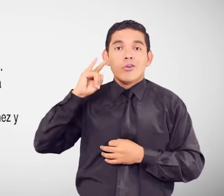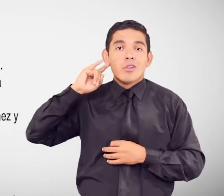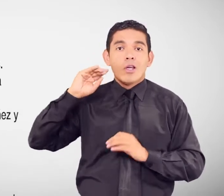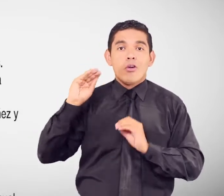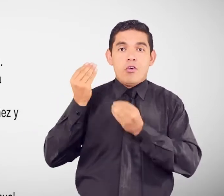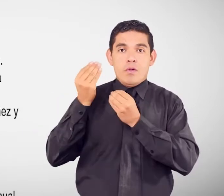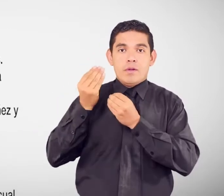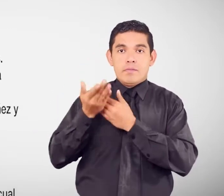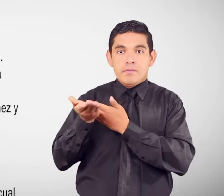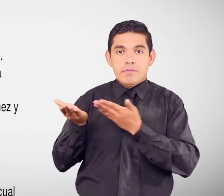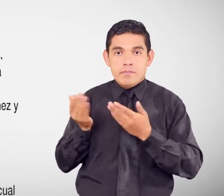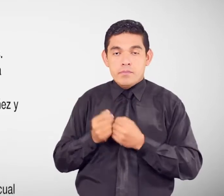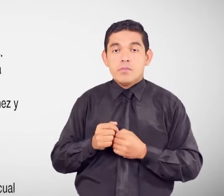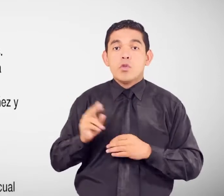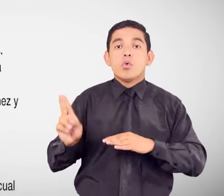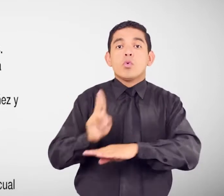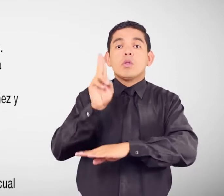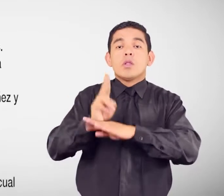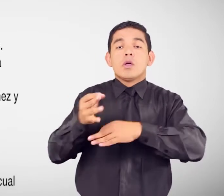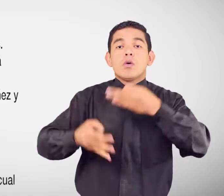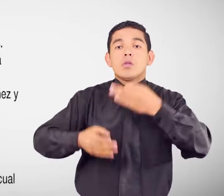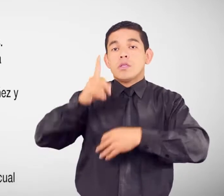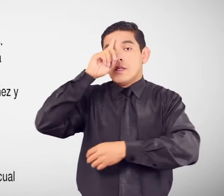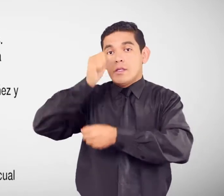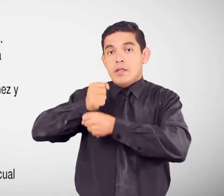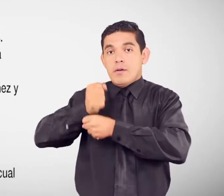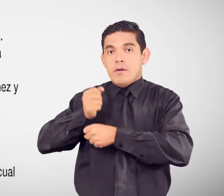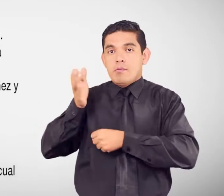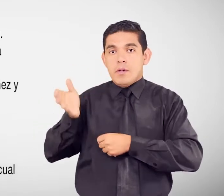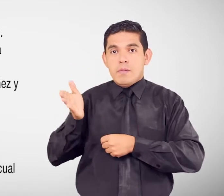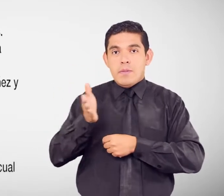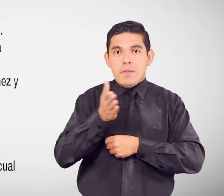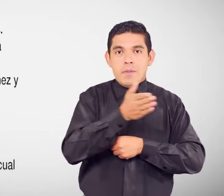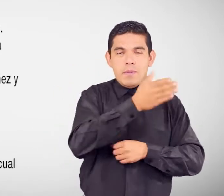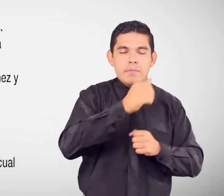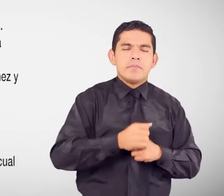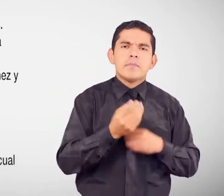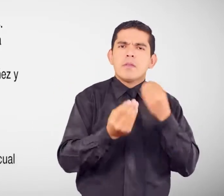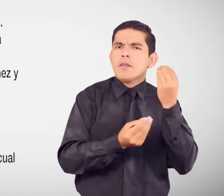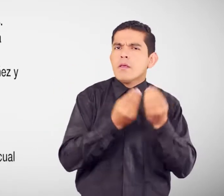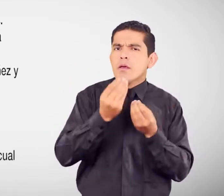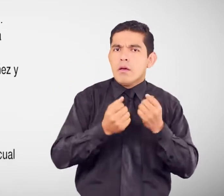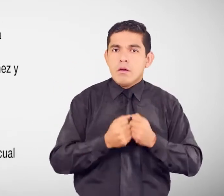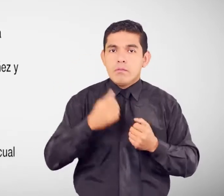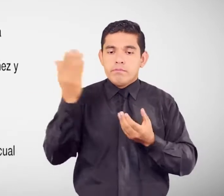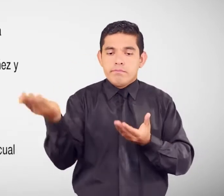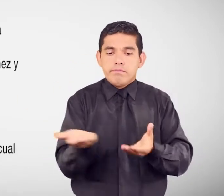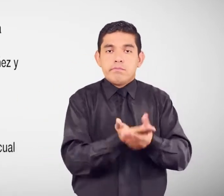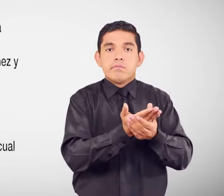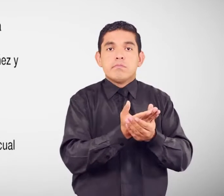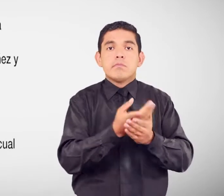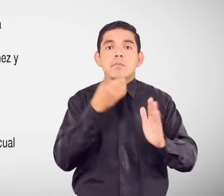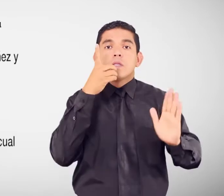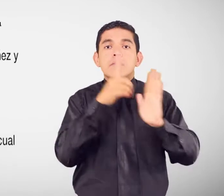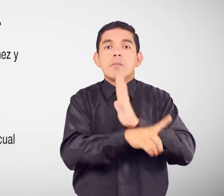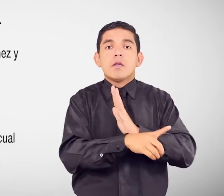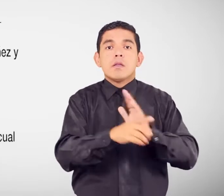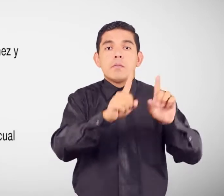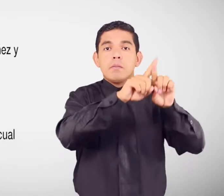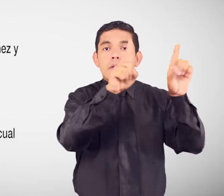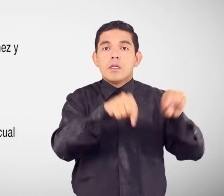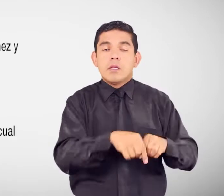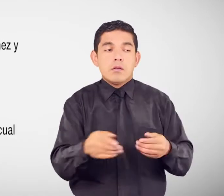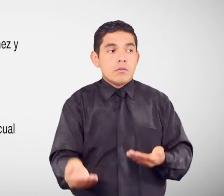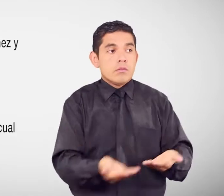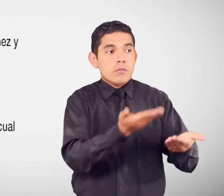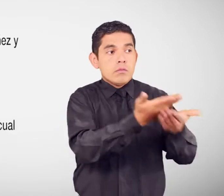adolescencia Unidad judicial de trabajo ¿Qué se debe hacer? Ingresar la demanda por ventanilla, la cual